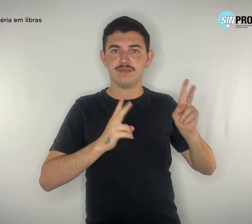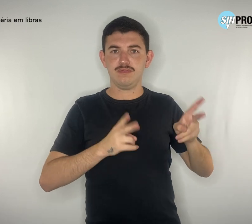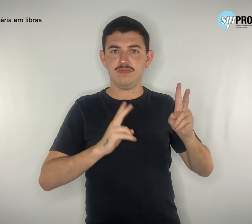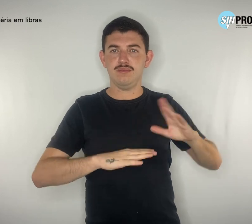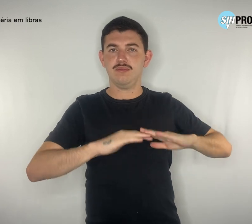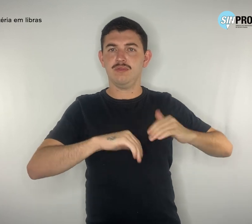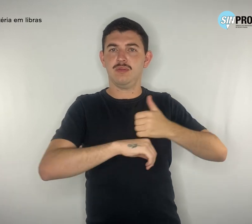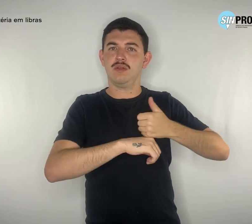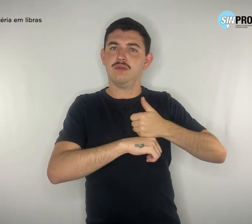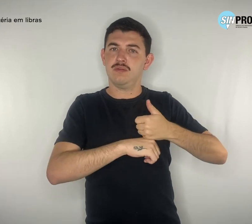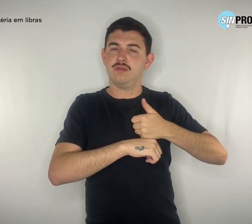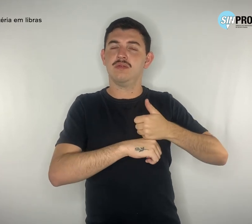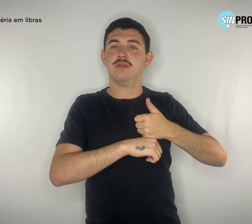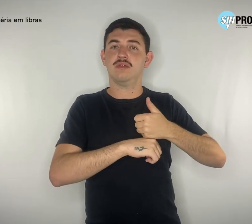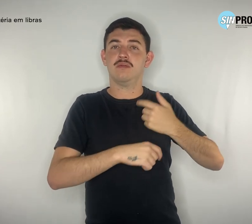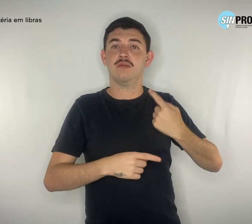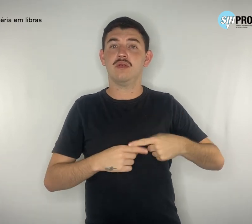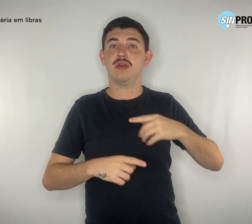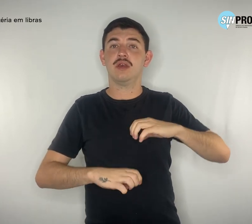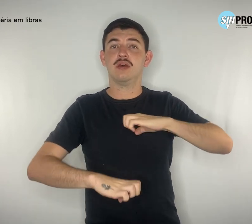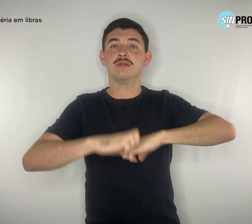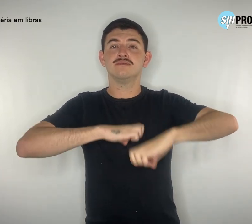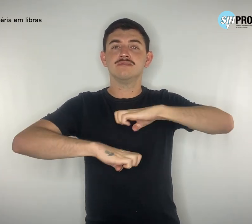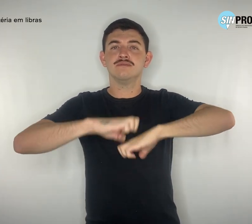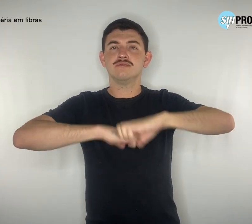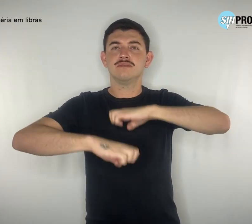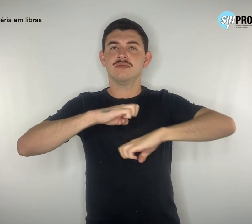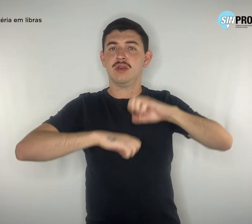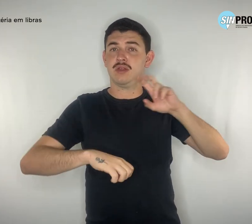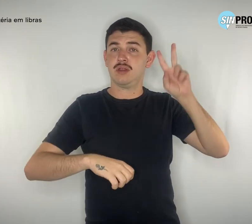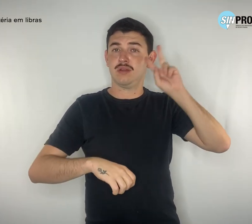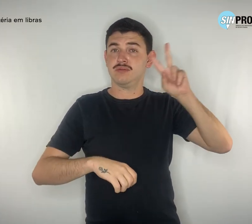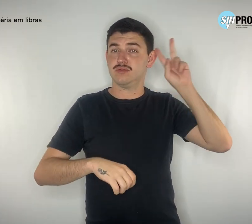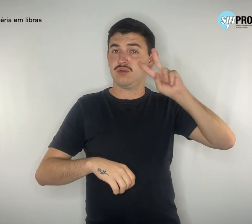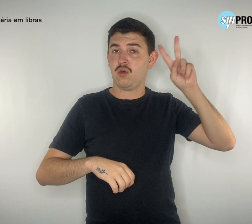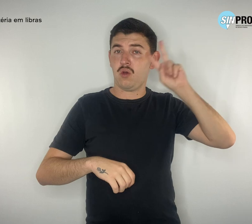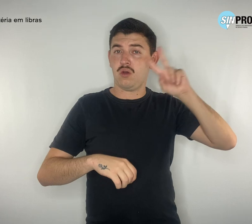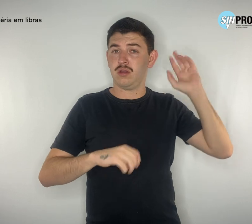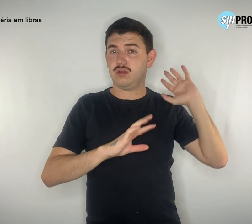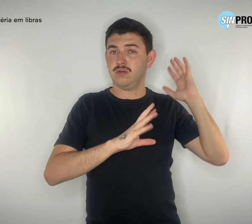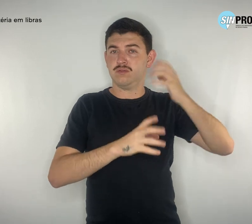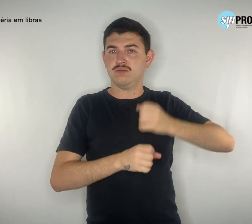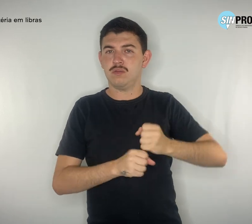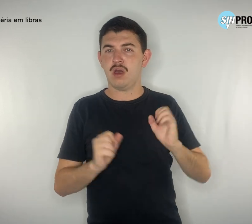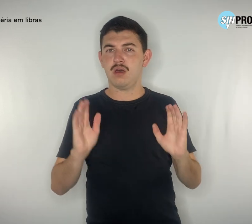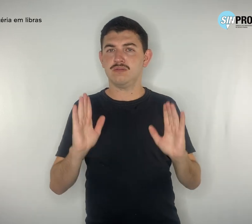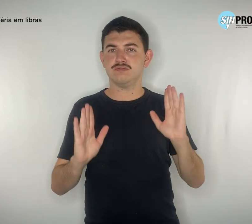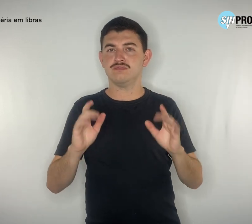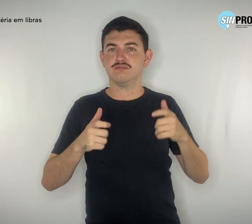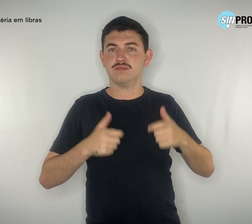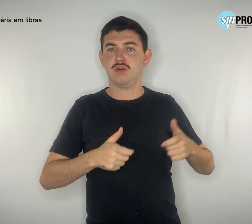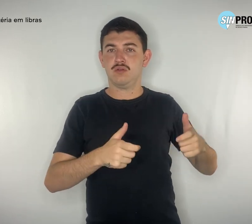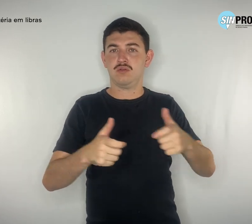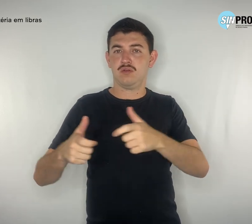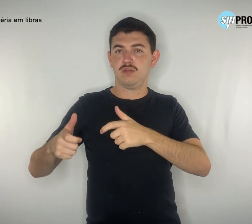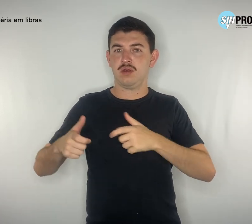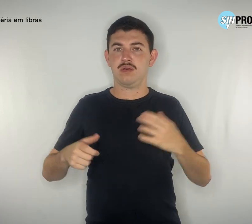a EAP, ao longo de sua história, sempre foi um espaço importantíssimo de formação,